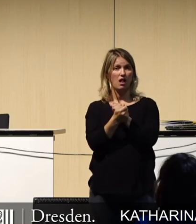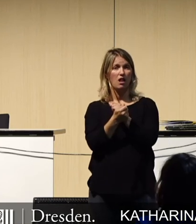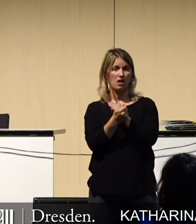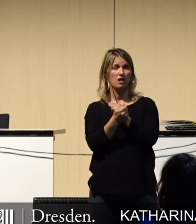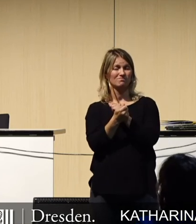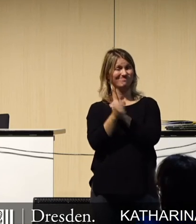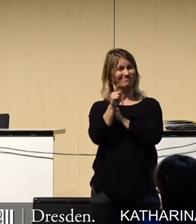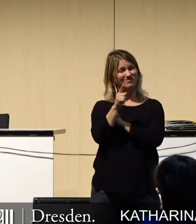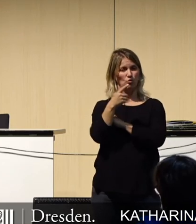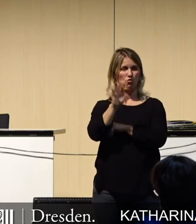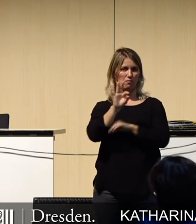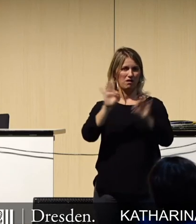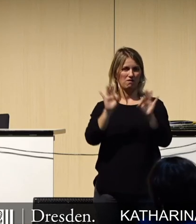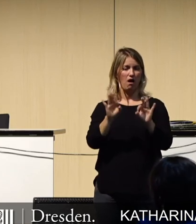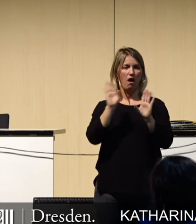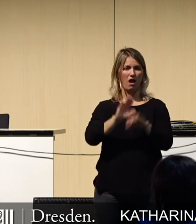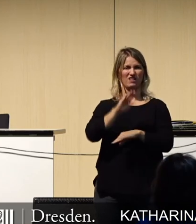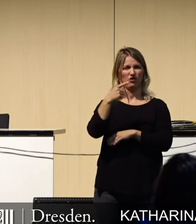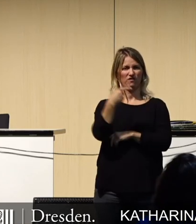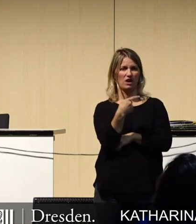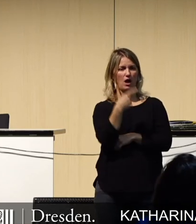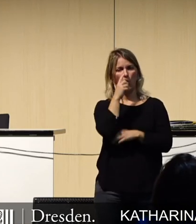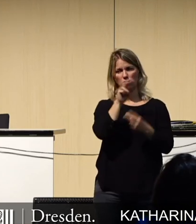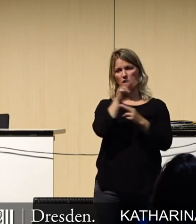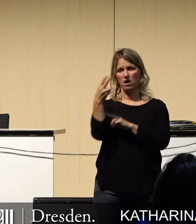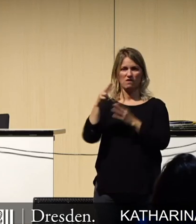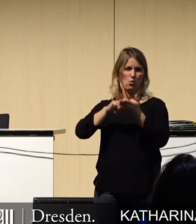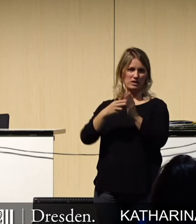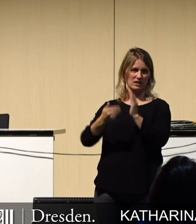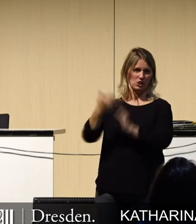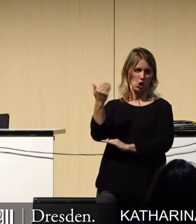größere Gefahr sein als 5G oder andere technische Erneuerung.